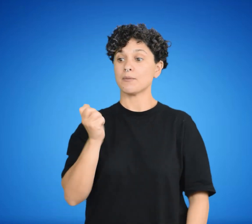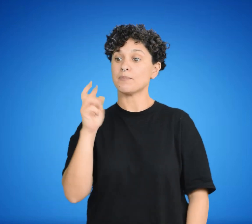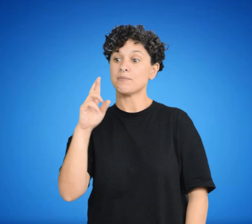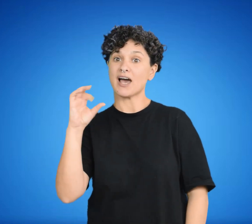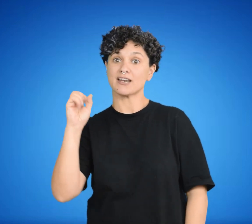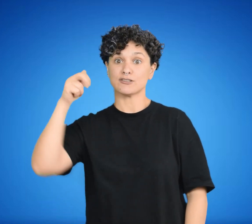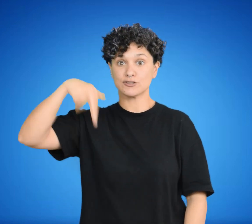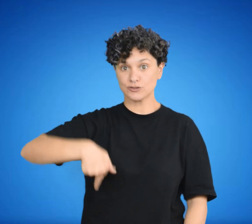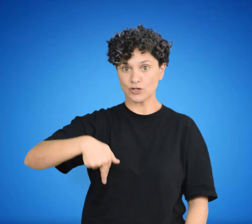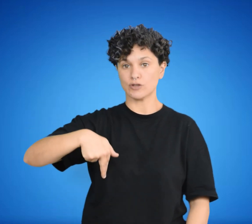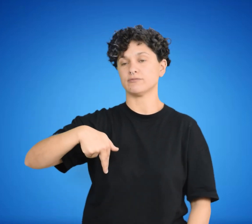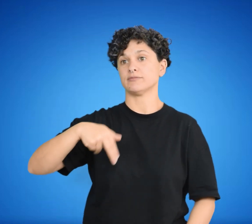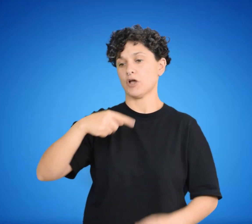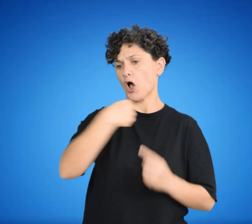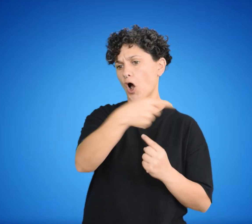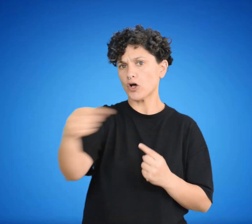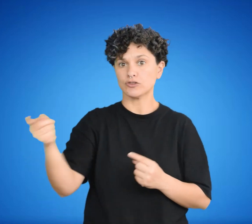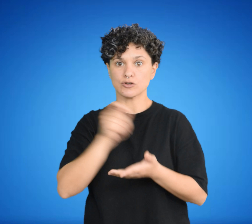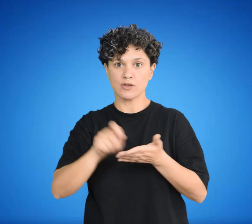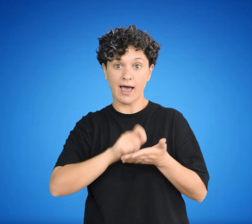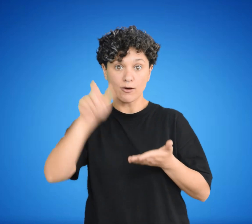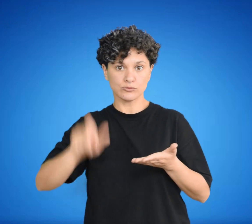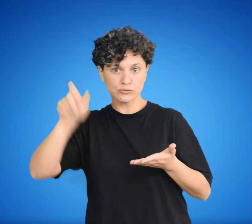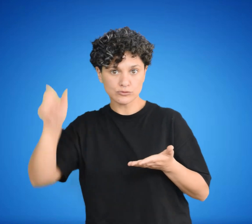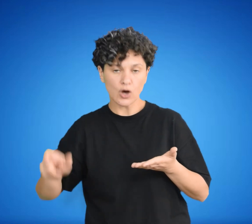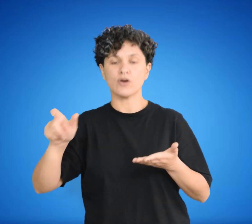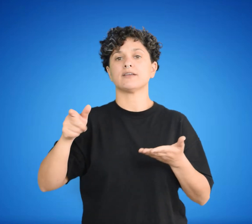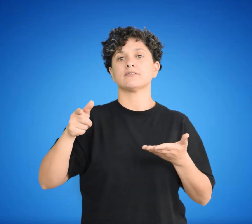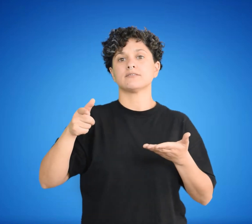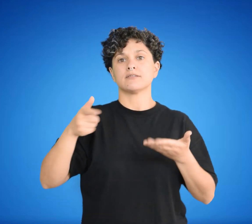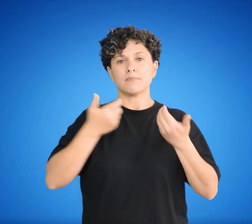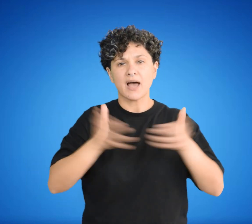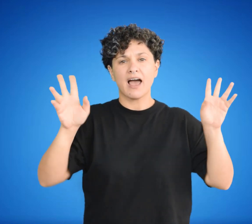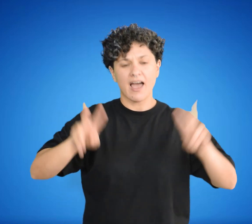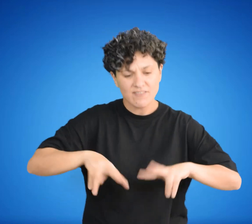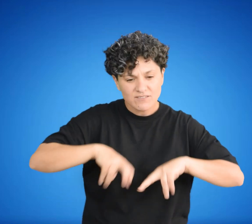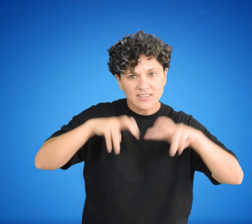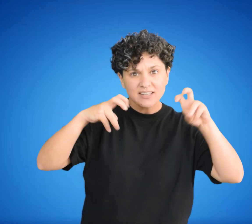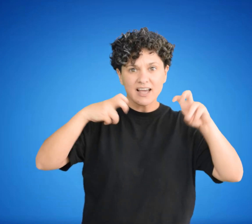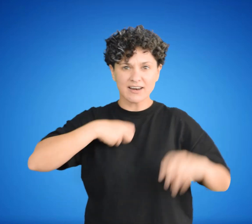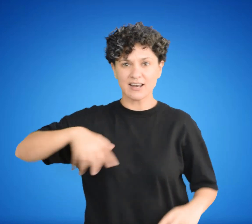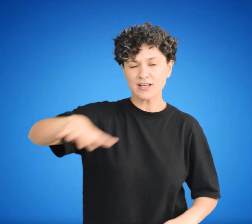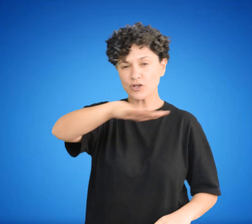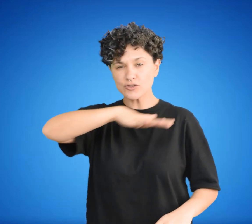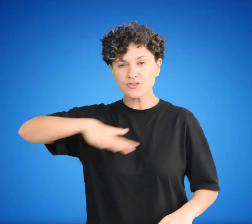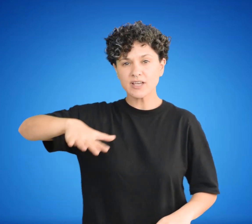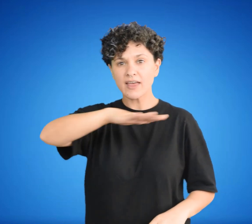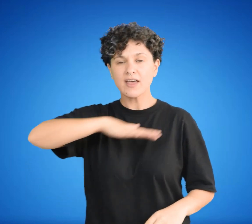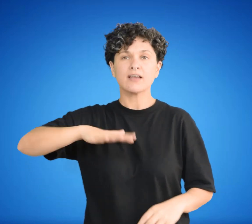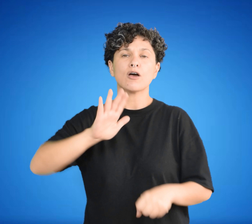A partir del aporte de Parsons, los ideólogos del modelo funcionalista tomaron un enfoque